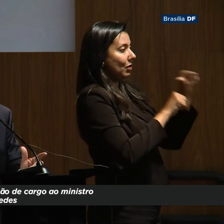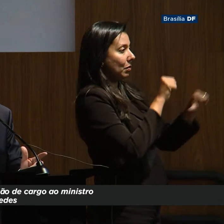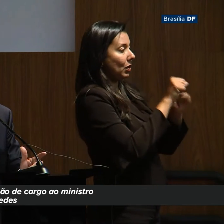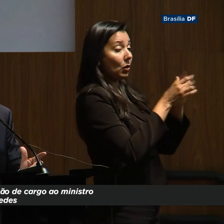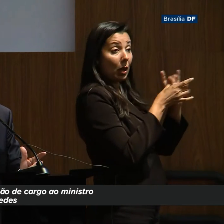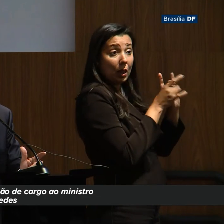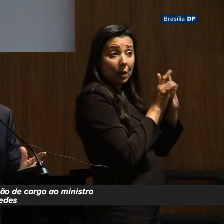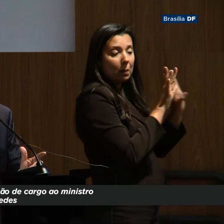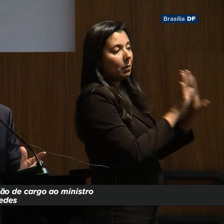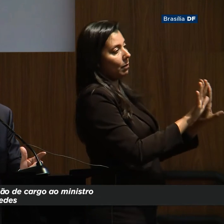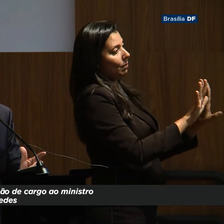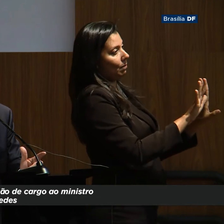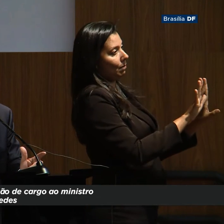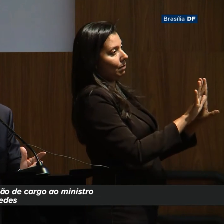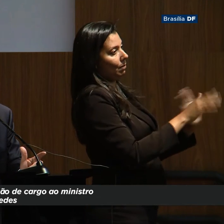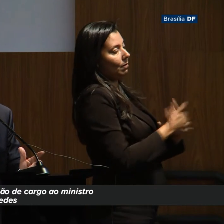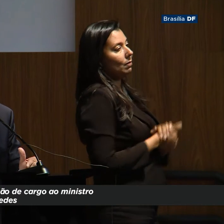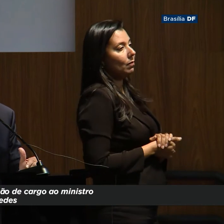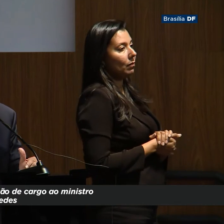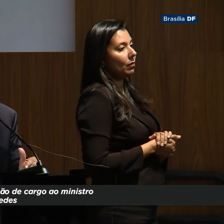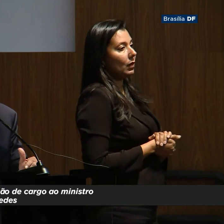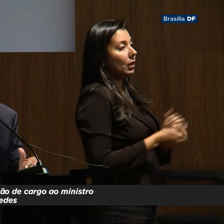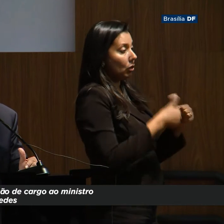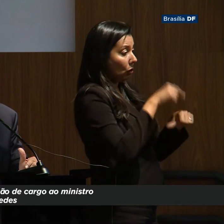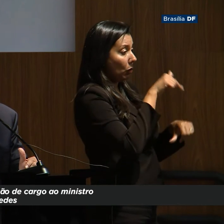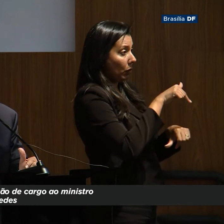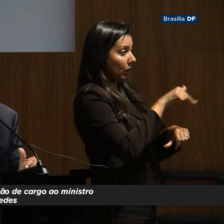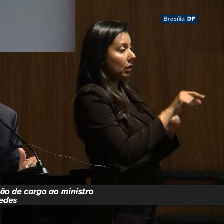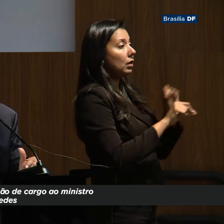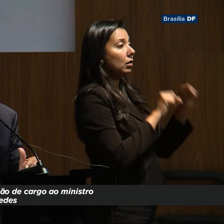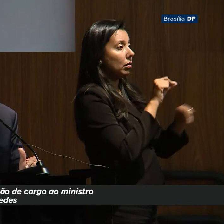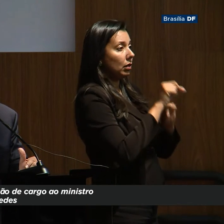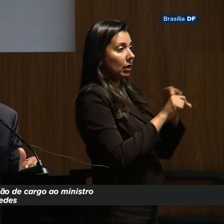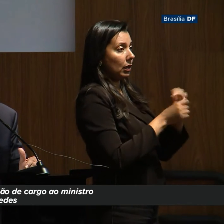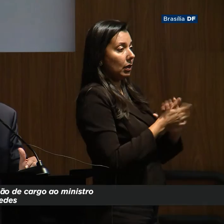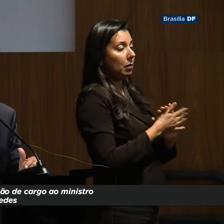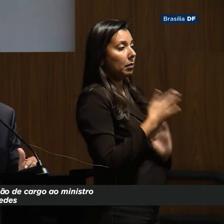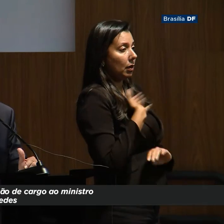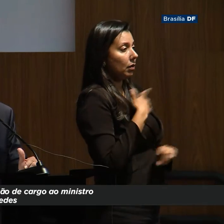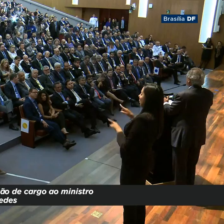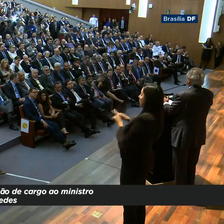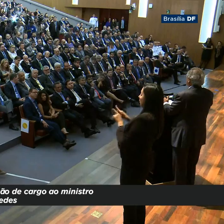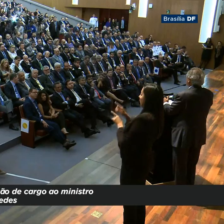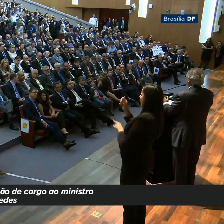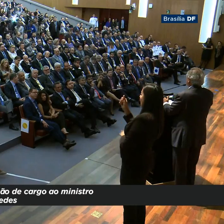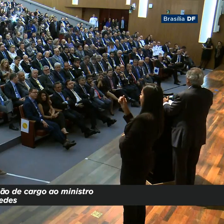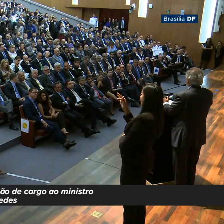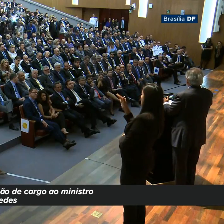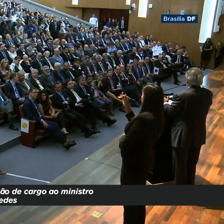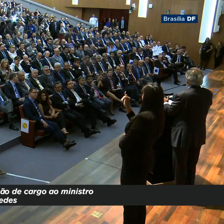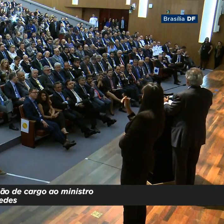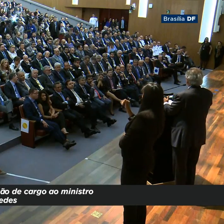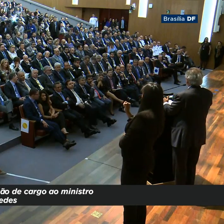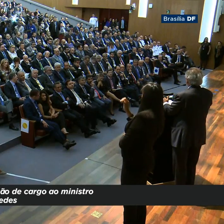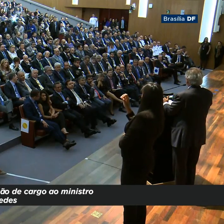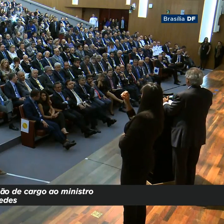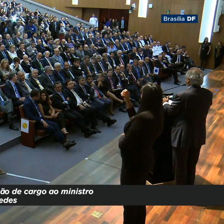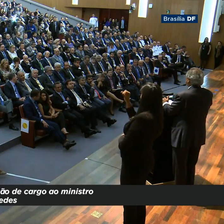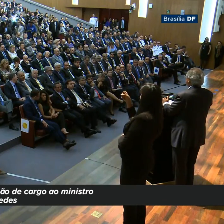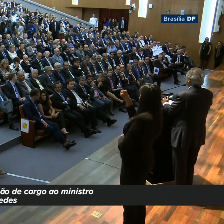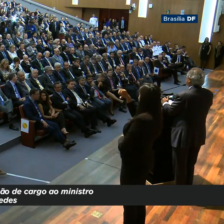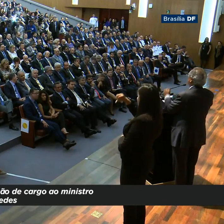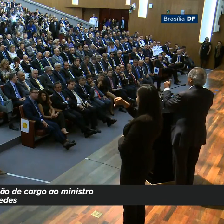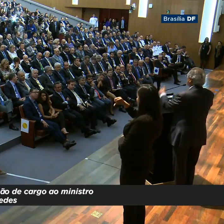é libertadora. Eu estou aqui com o meu também, a FIF, que em 89 foi